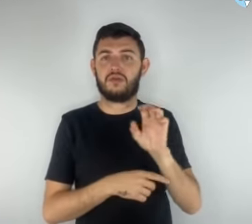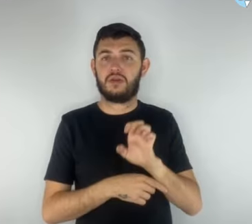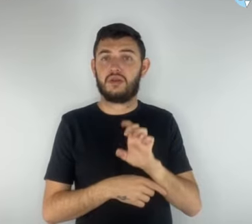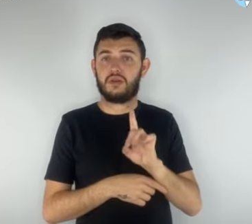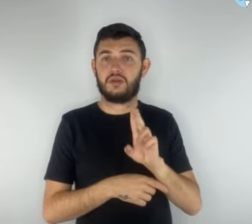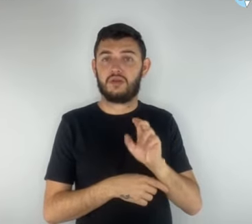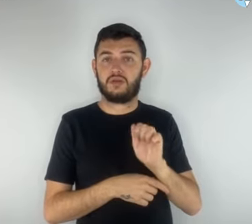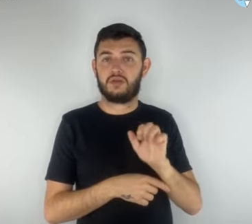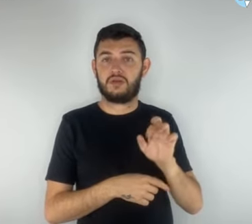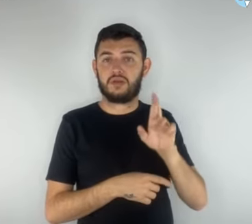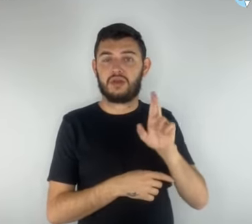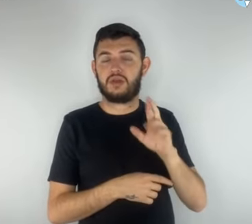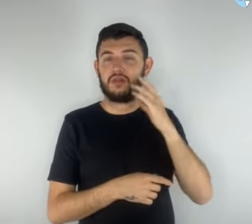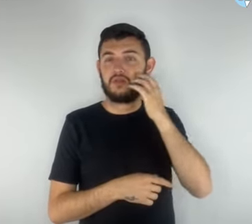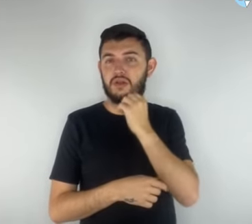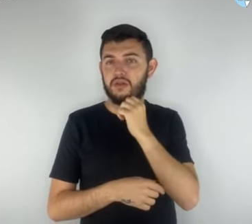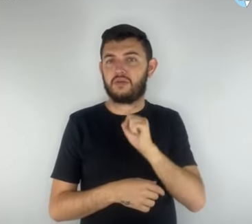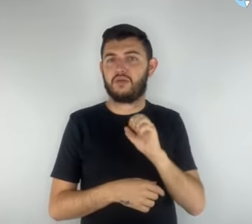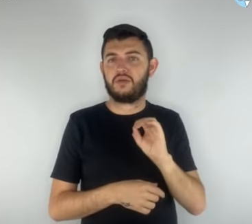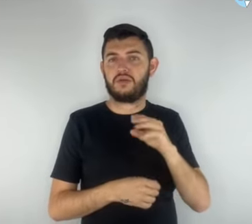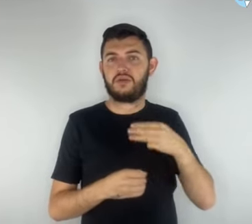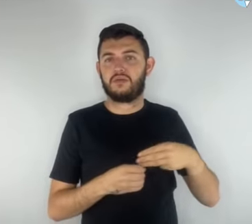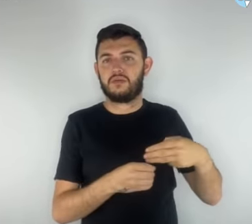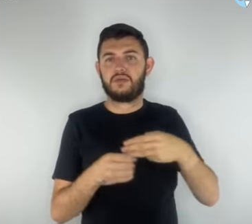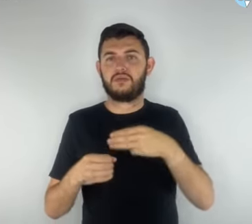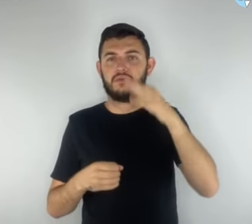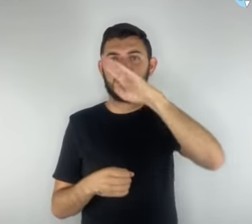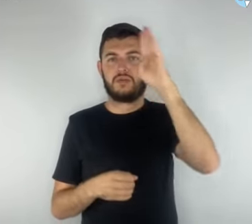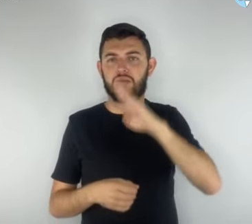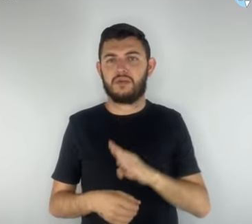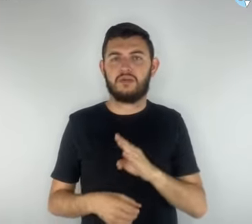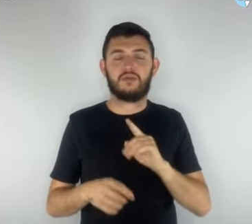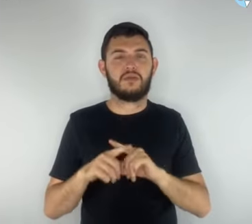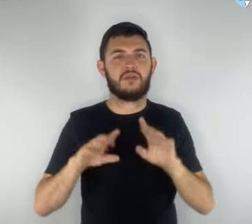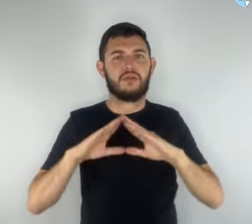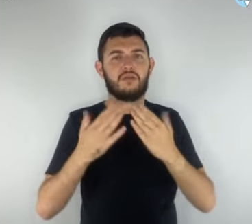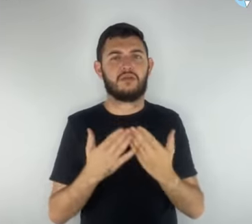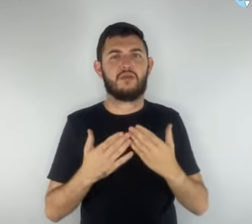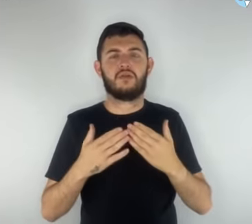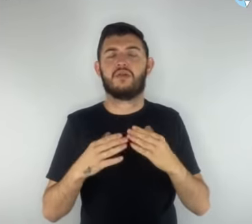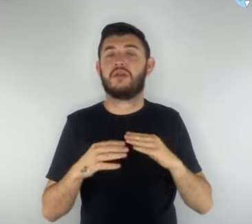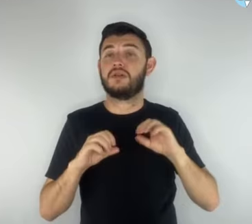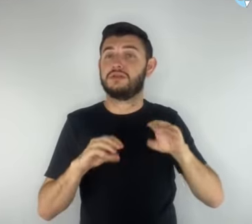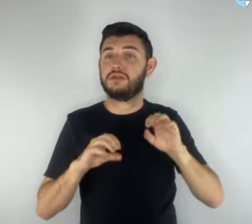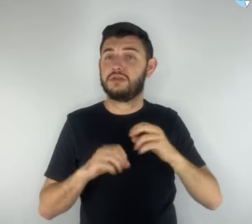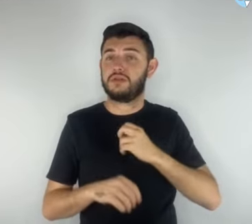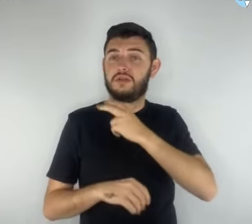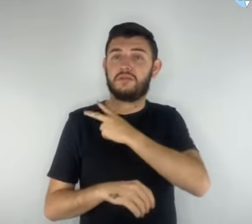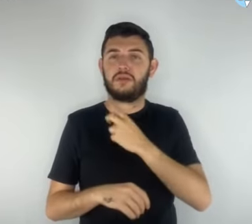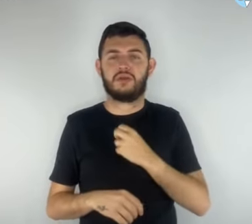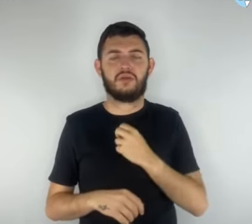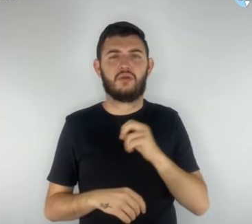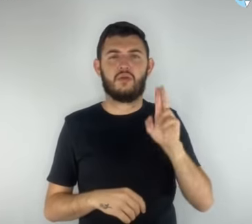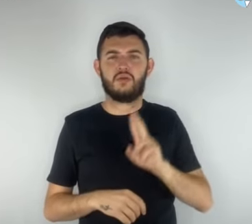todo o país. Nas escolas de ensino médio, no entanto, não é mais possível usar o mesmo programa